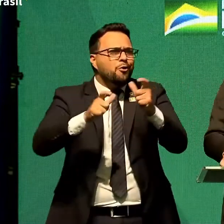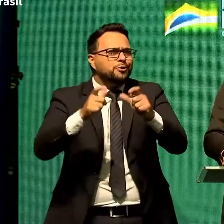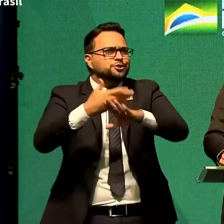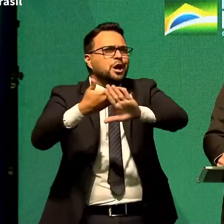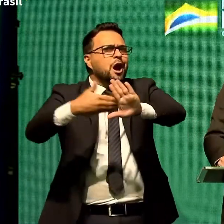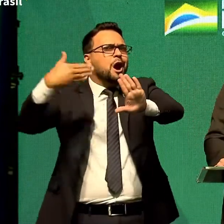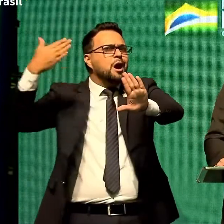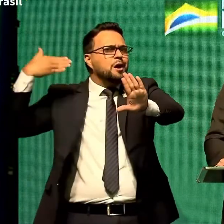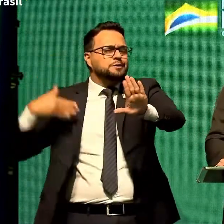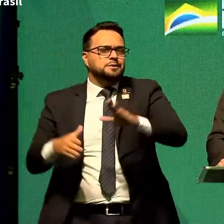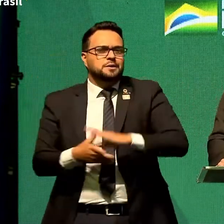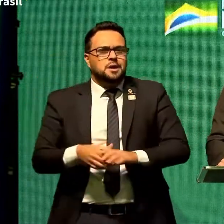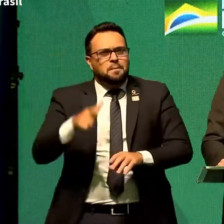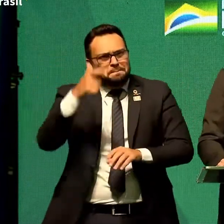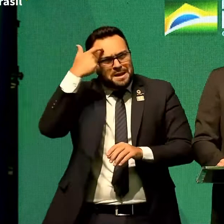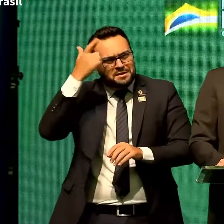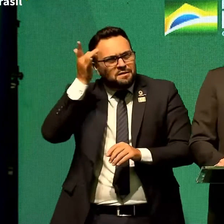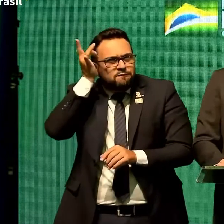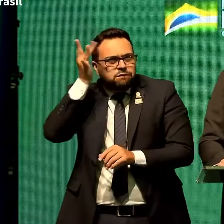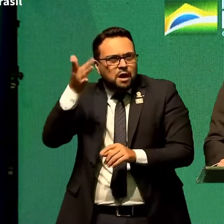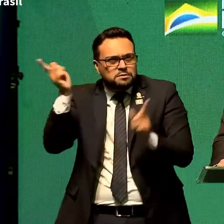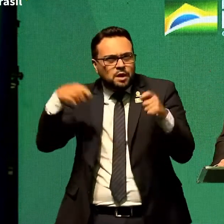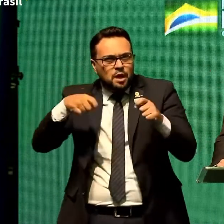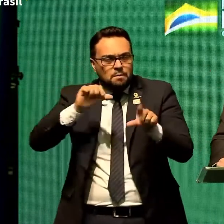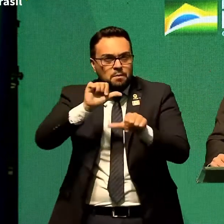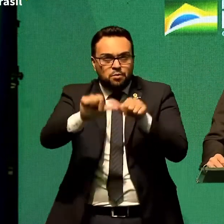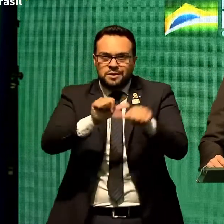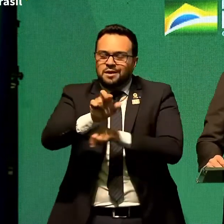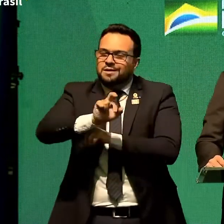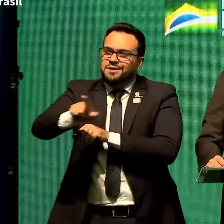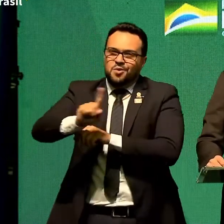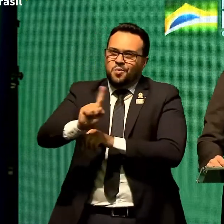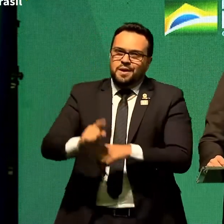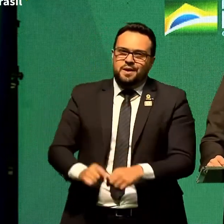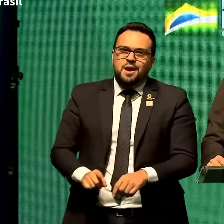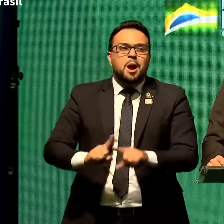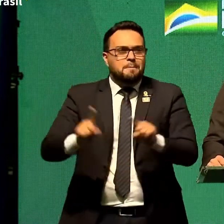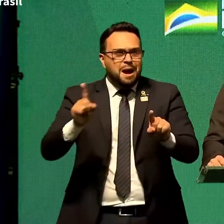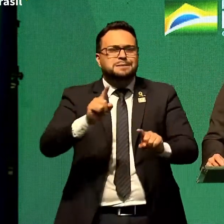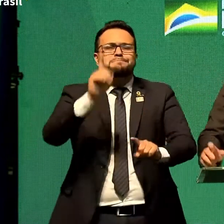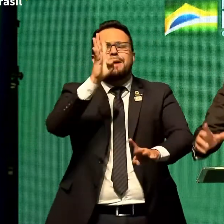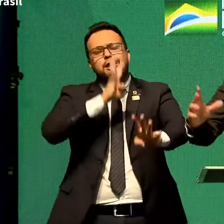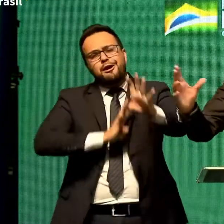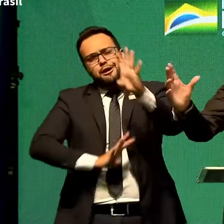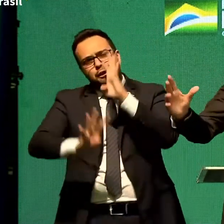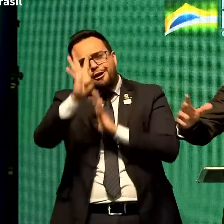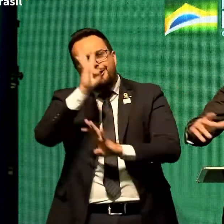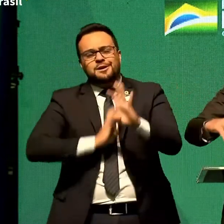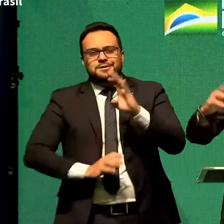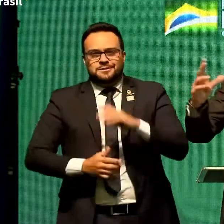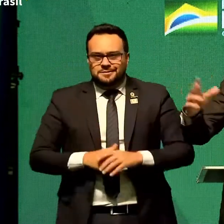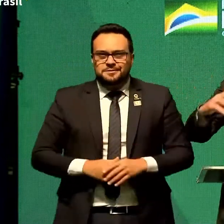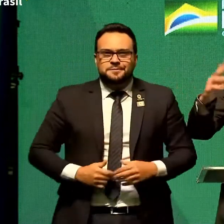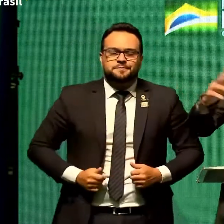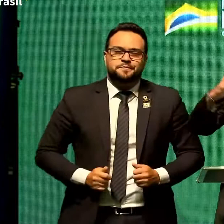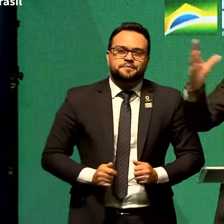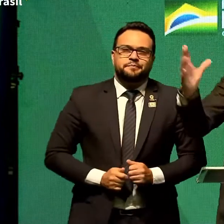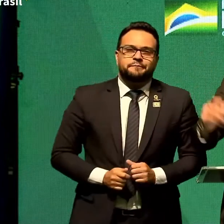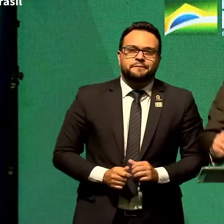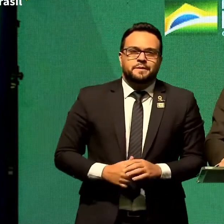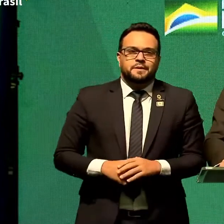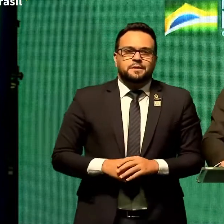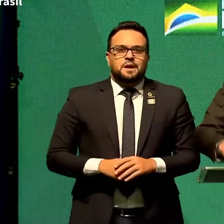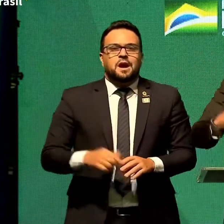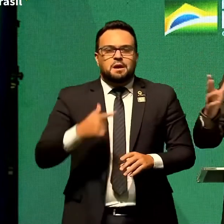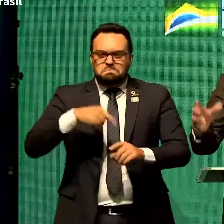Não é fácil mudar isso aí? O que ataca uma gente? Eu sou o Nero que tocou